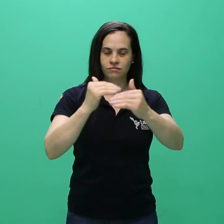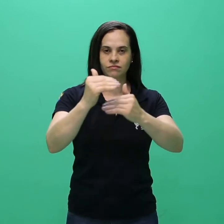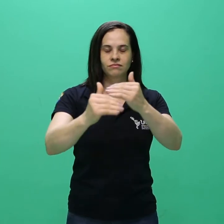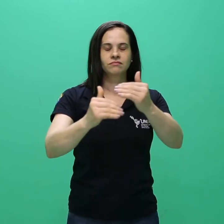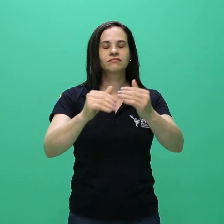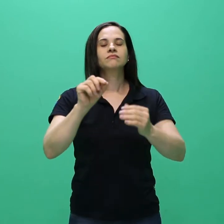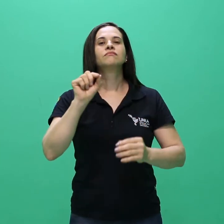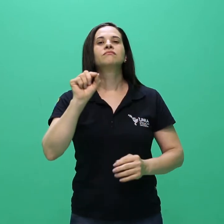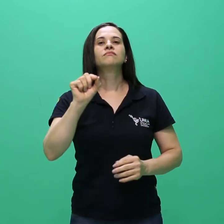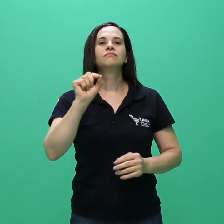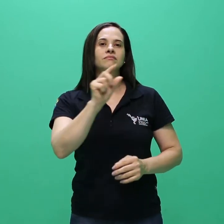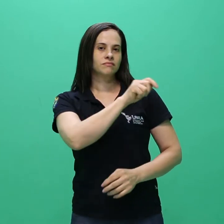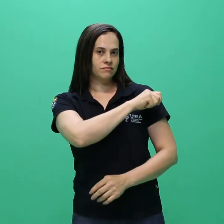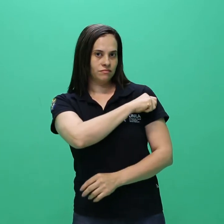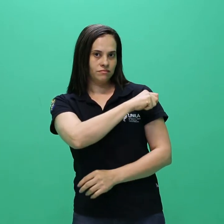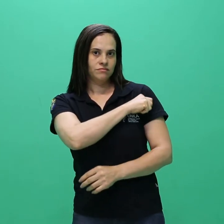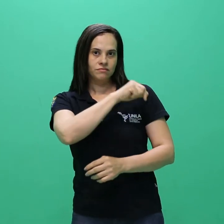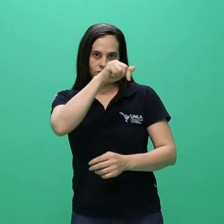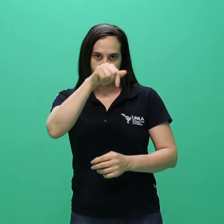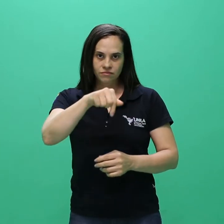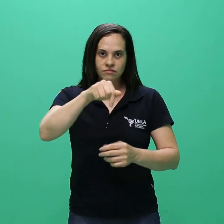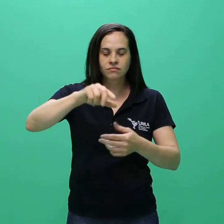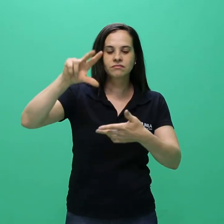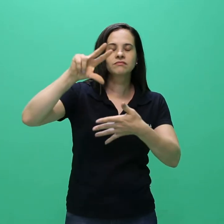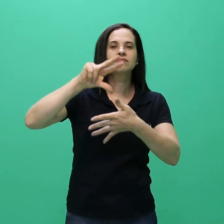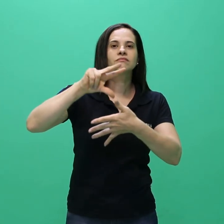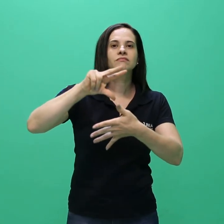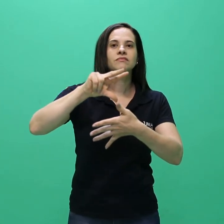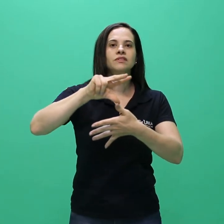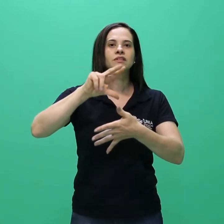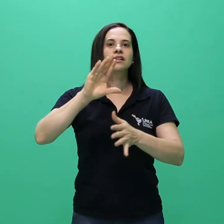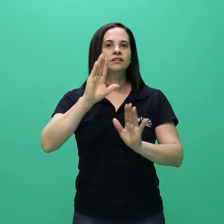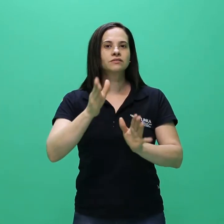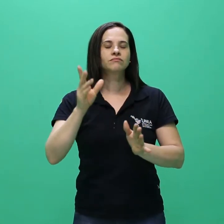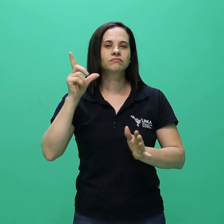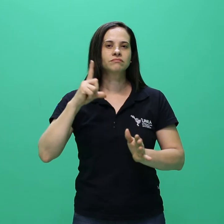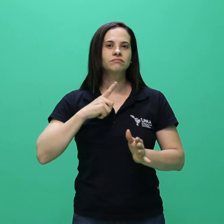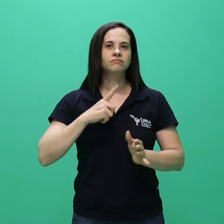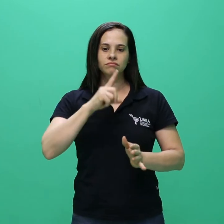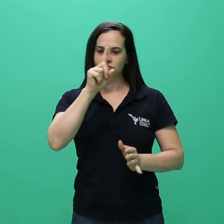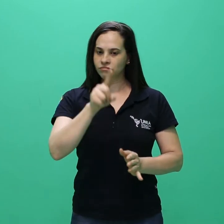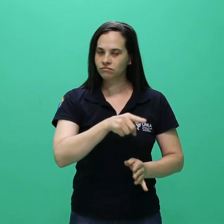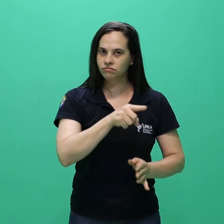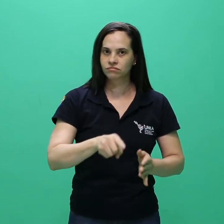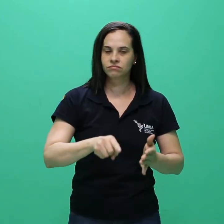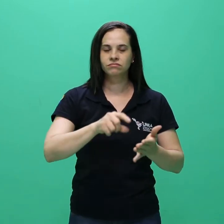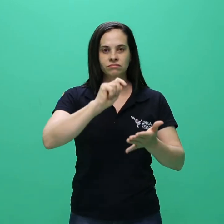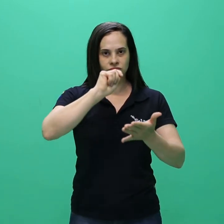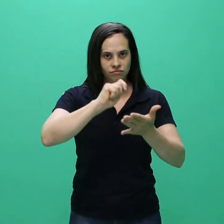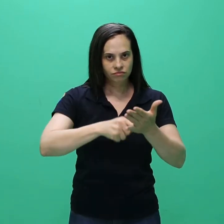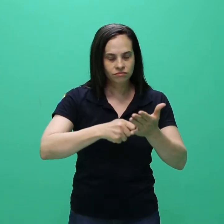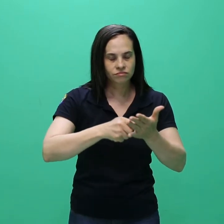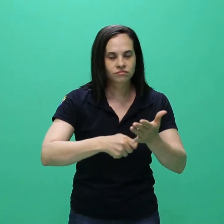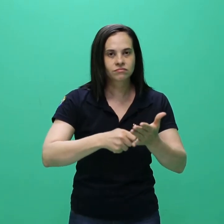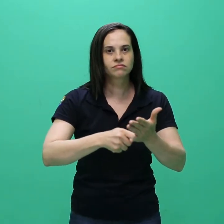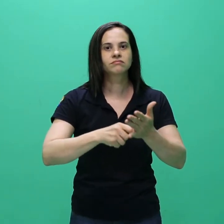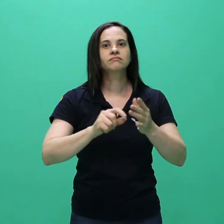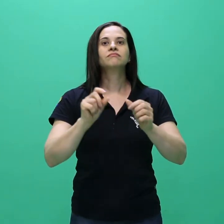-discente da UNILA, que teve seu vínculo cancelado, realiza o retorno ao seu curso